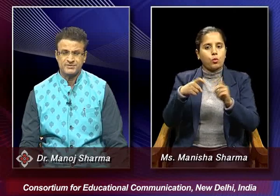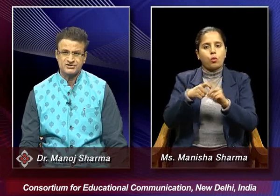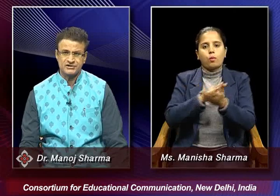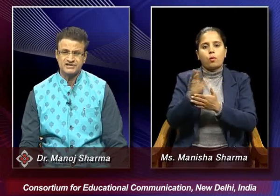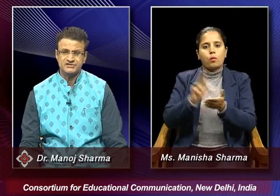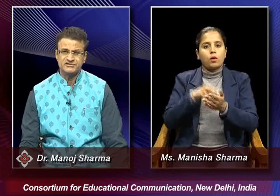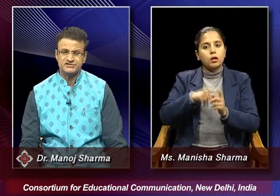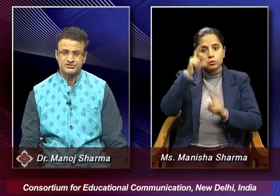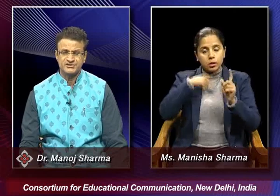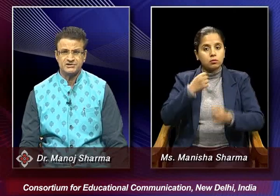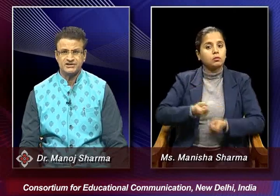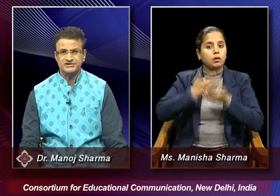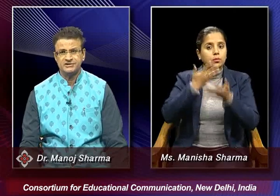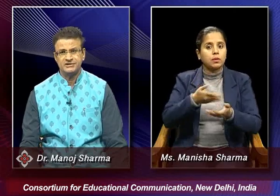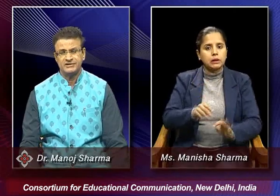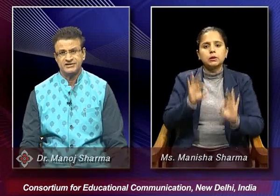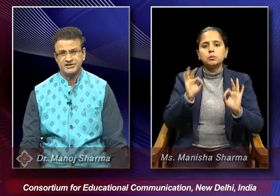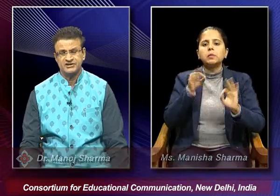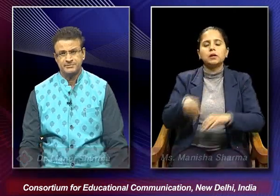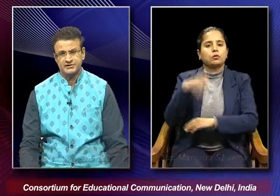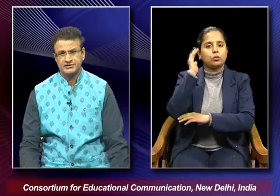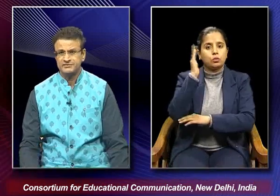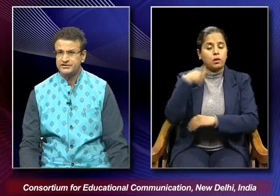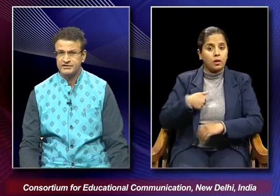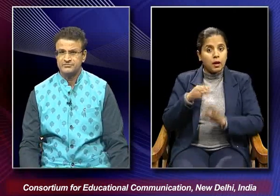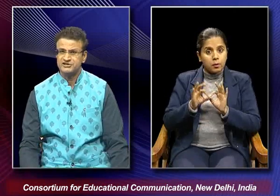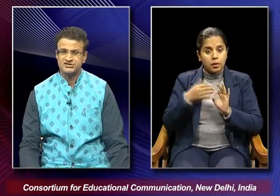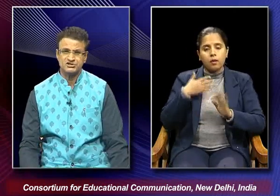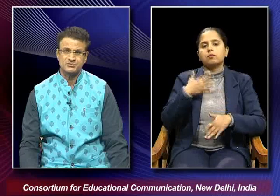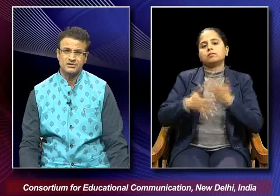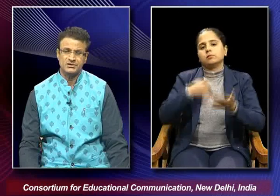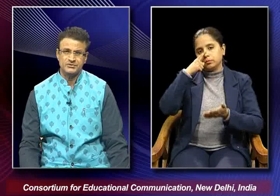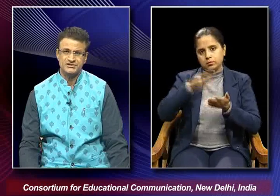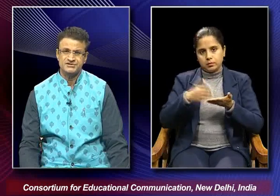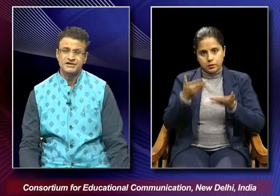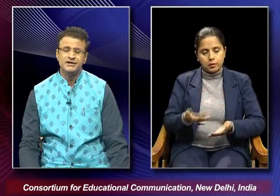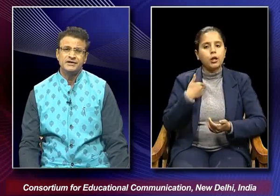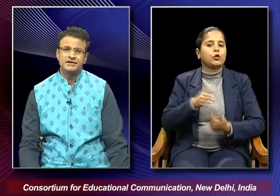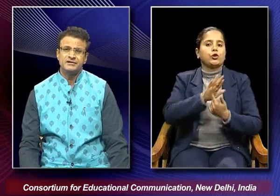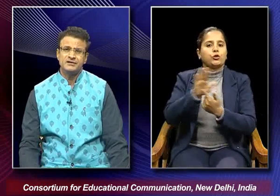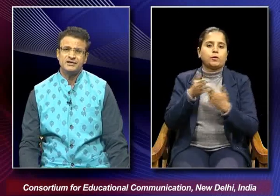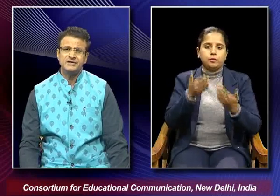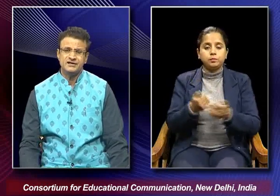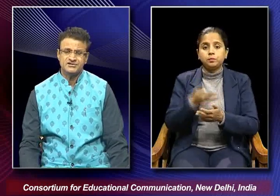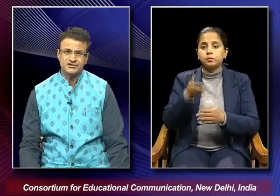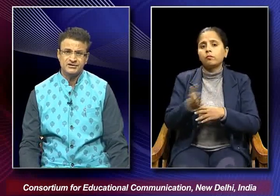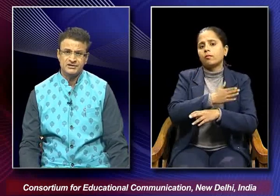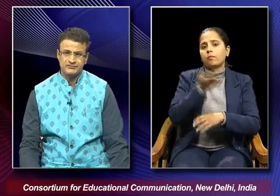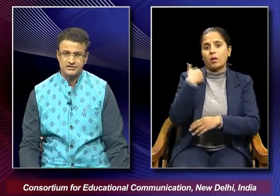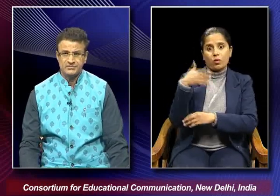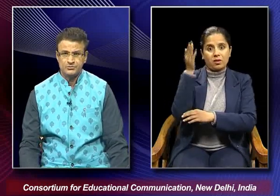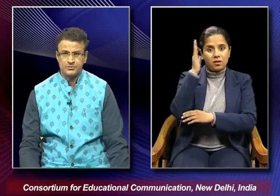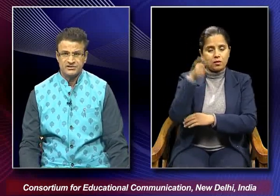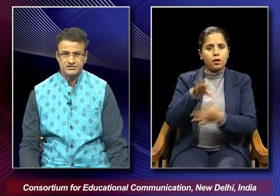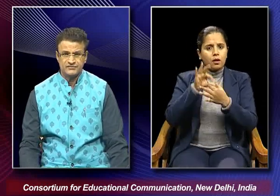expression lecture which is a special lecture and as an interpreter we have Manisha Sharma with us. In the earlier lecture dealing